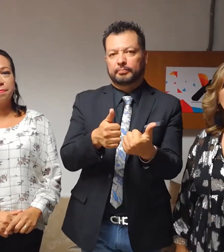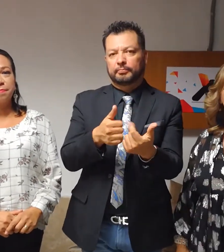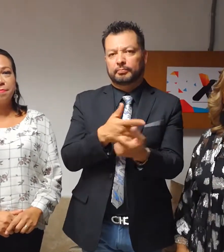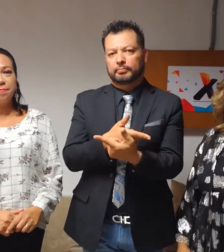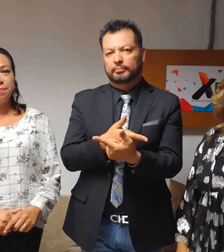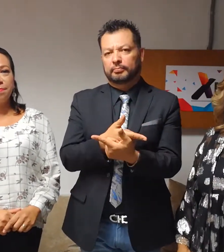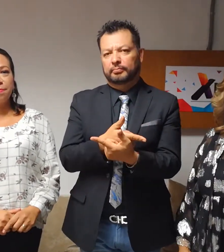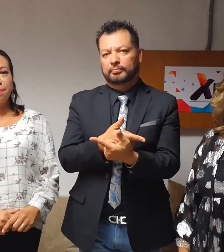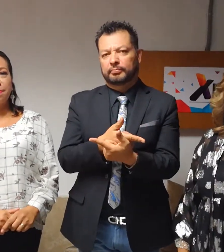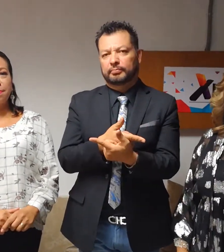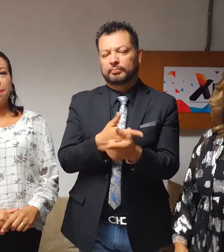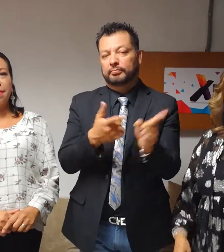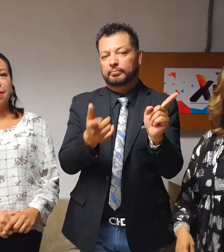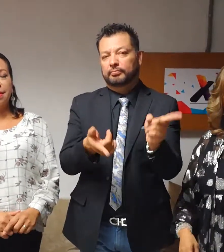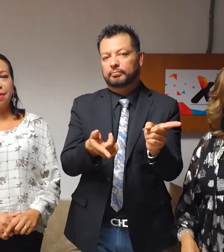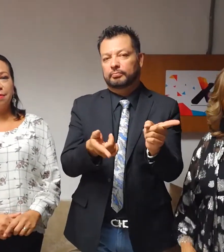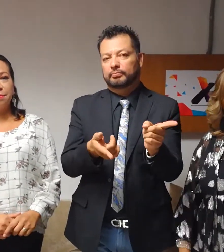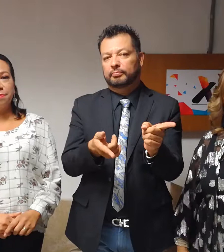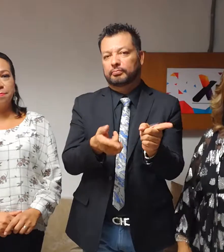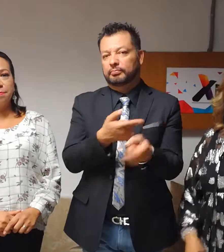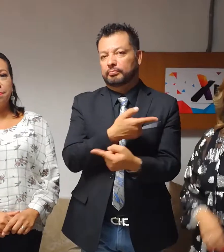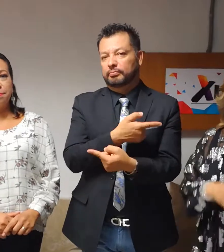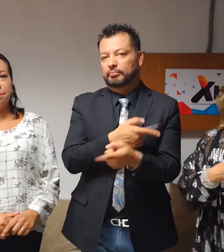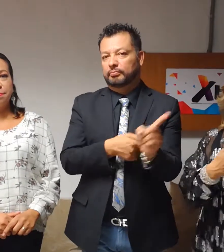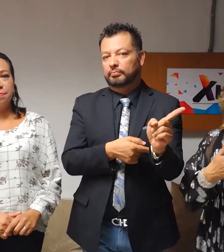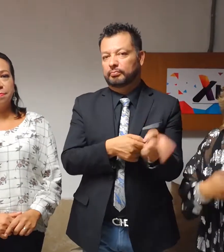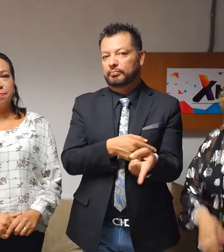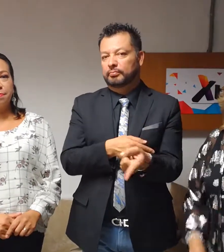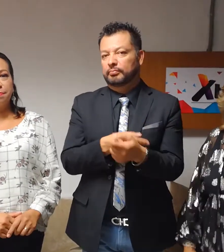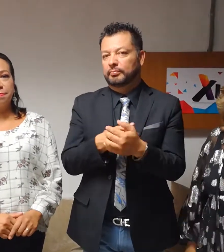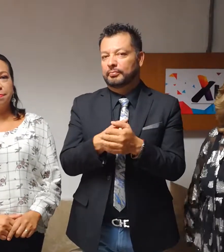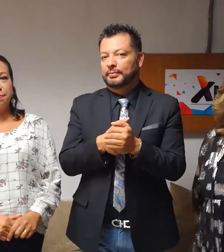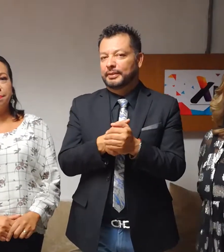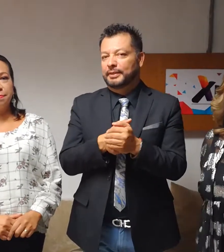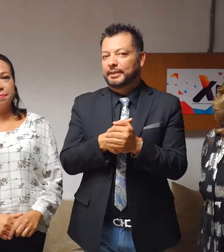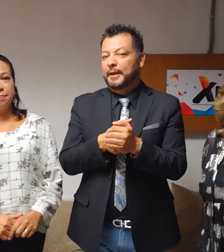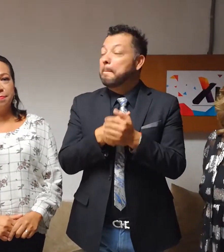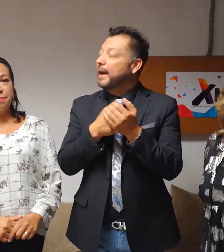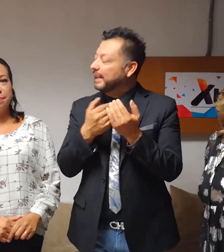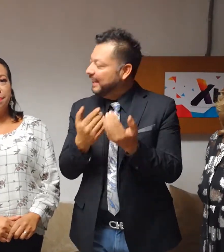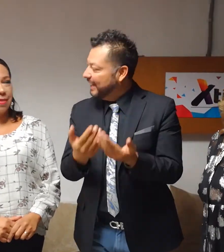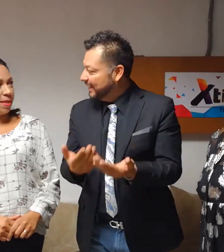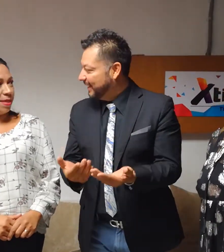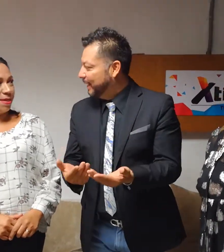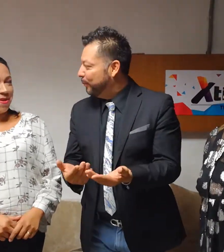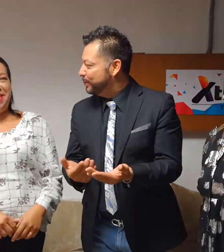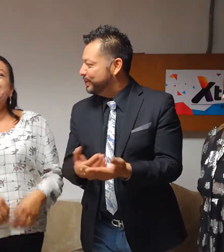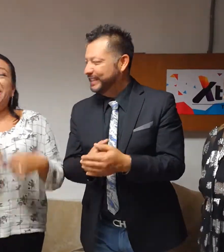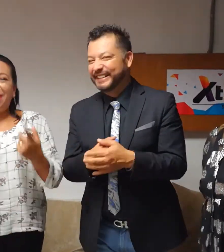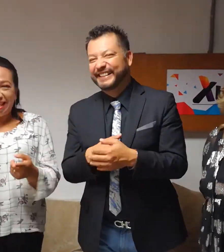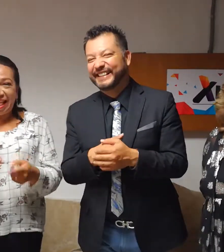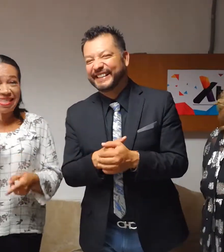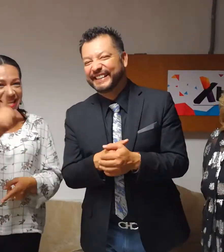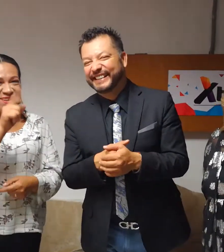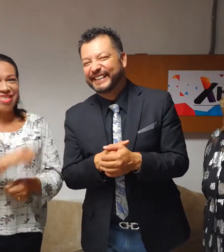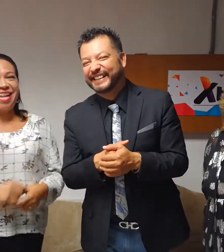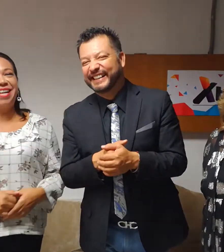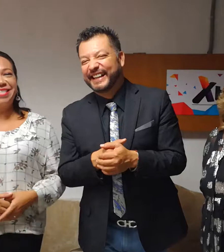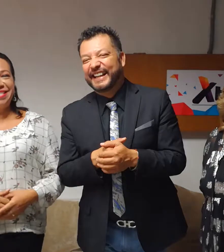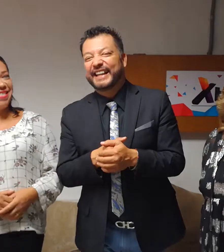entrevistas especiales vendré yo también con el tarot para que hagan sus preguntas. Mayrita que tenemos. Manualidades y cocina. Y